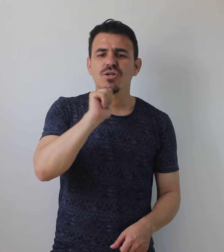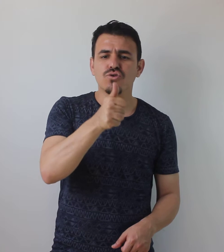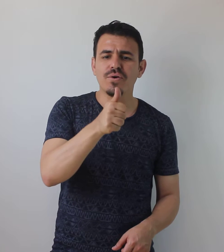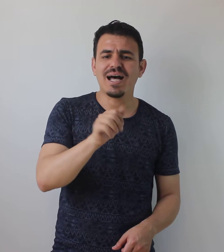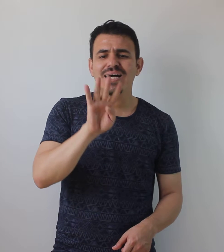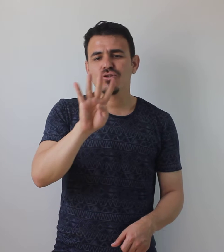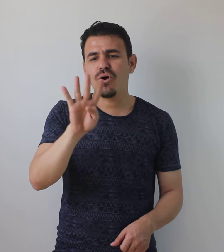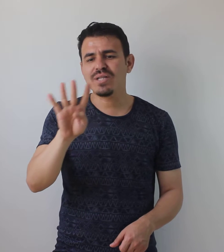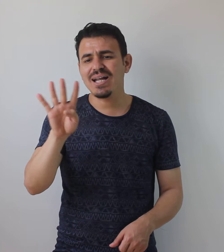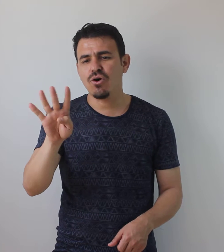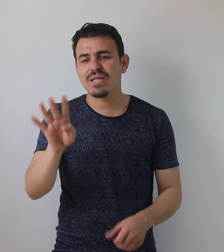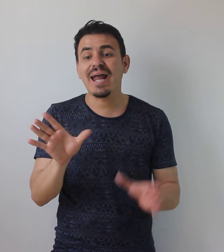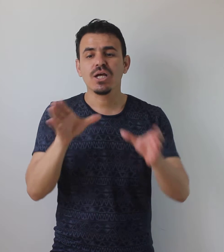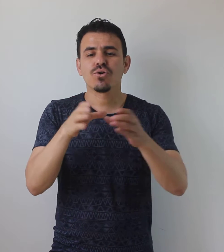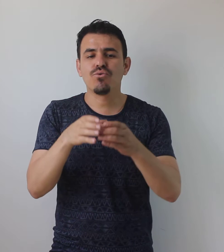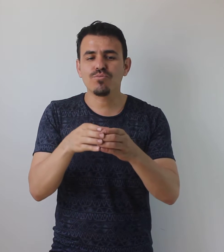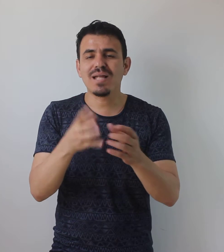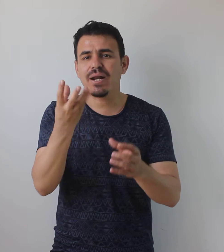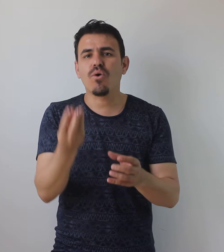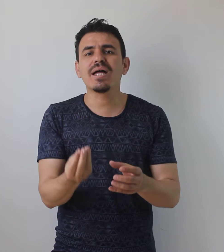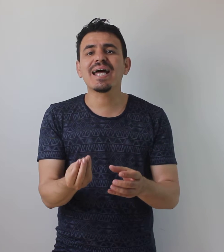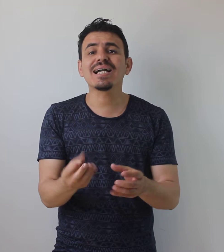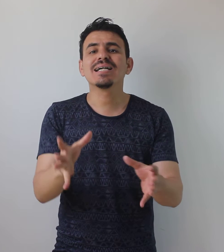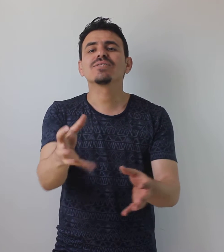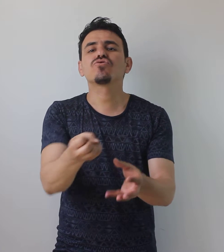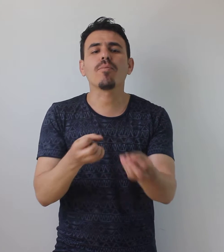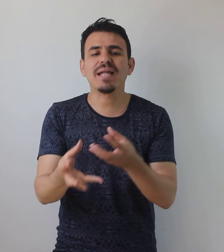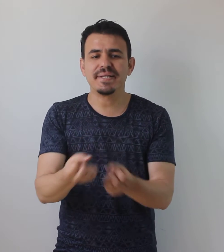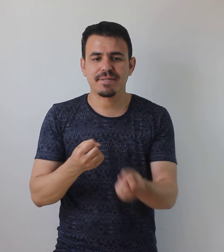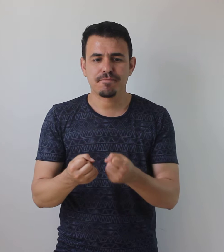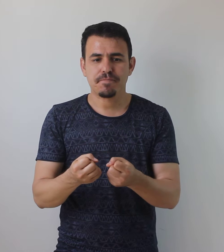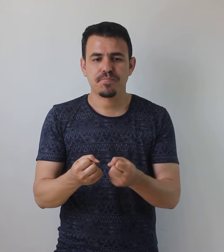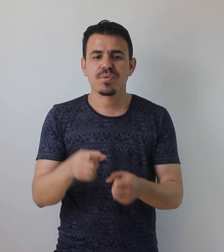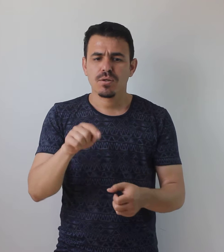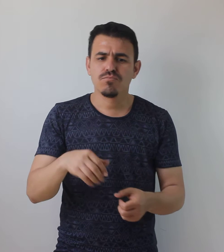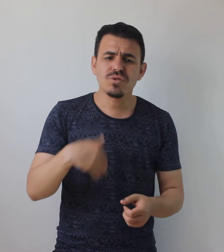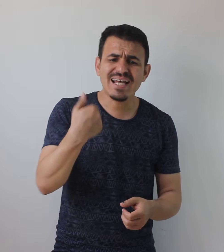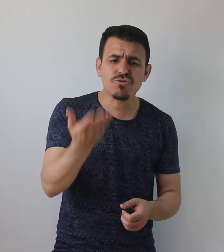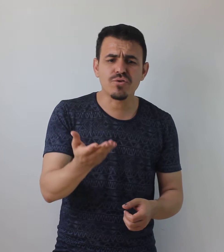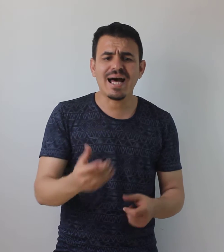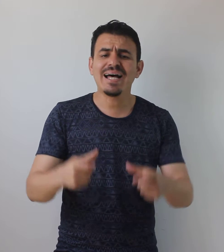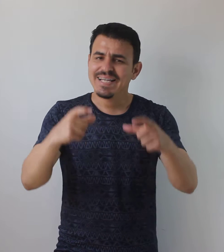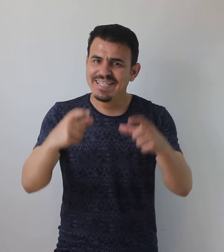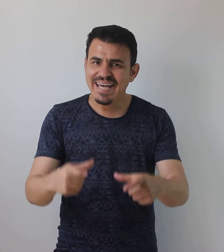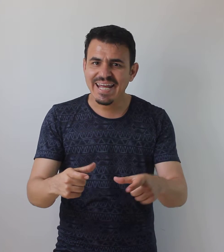sonra dörder dörder gruplar olarak toplanır. Bundan sonra yere